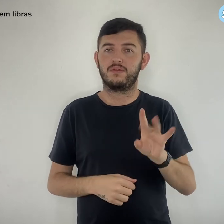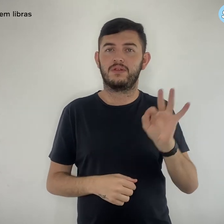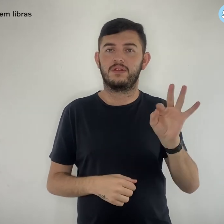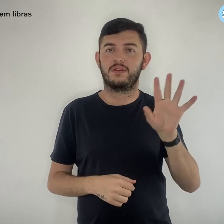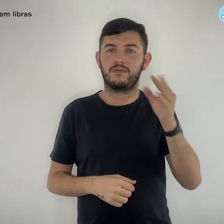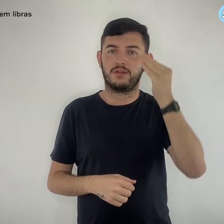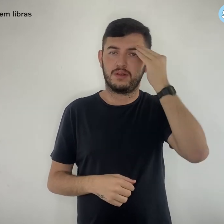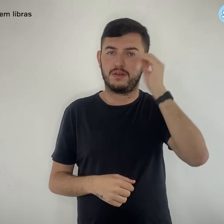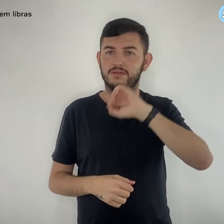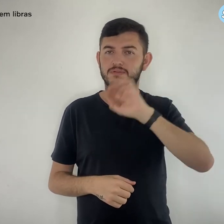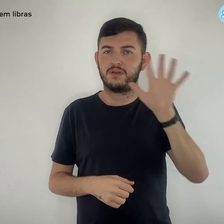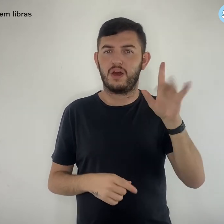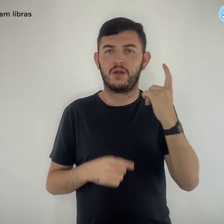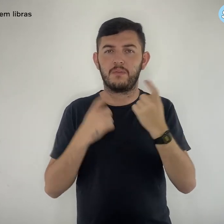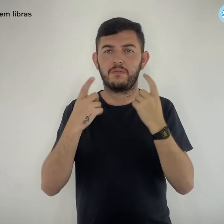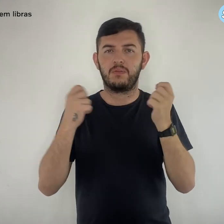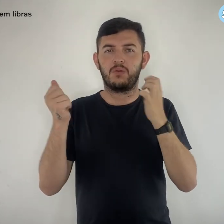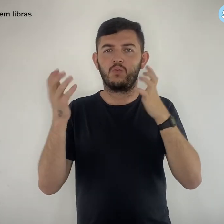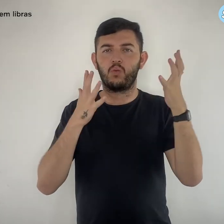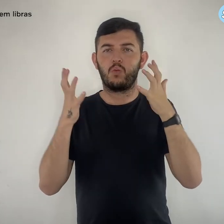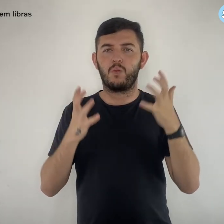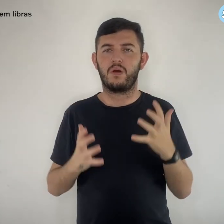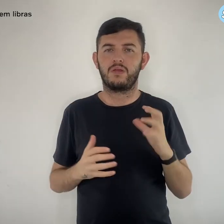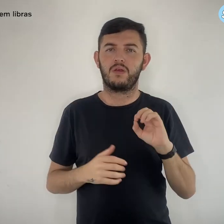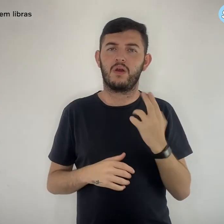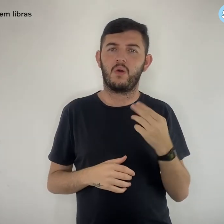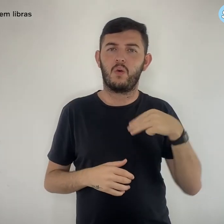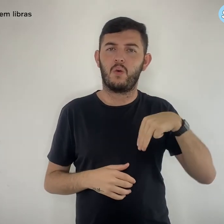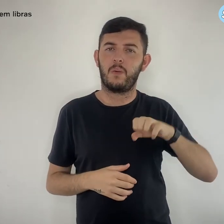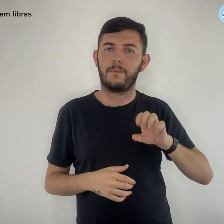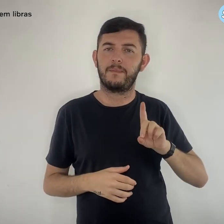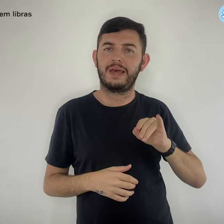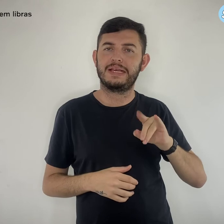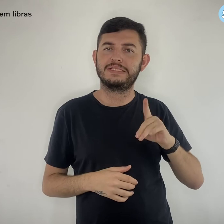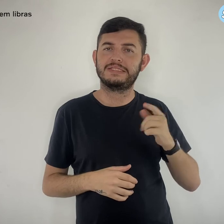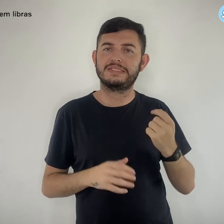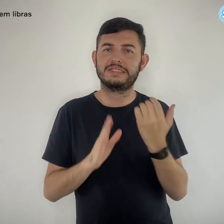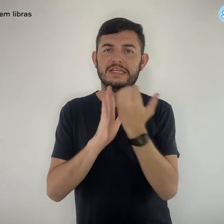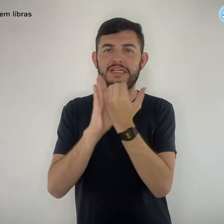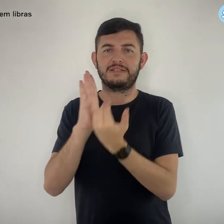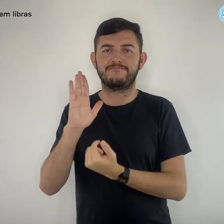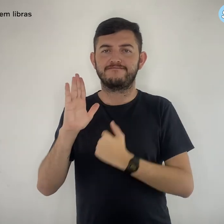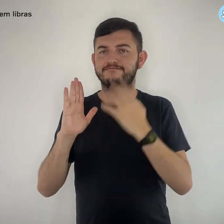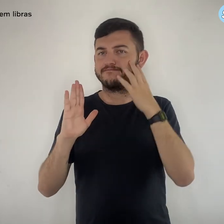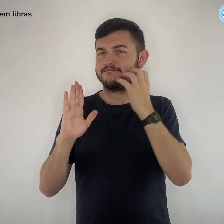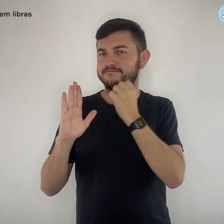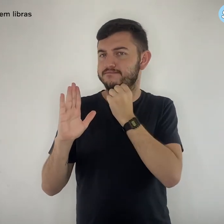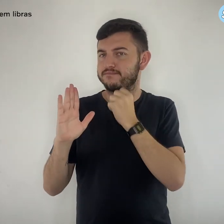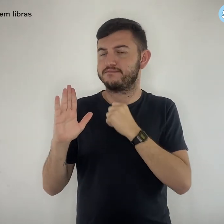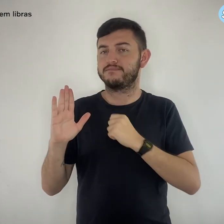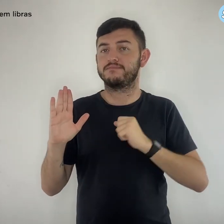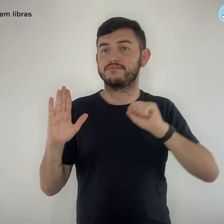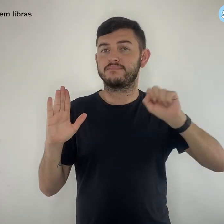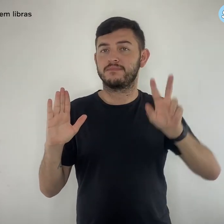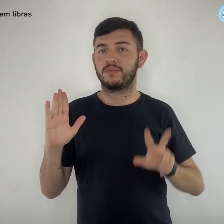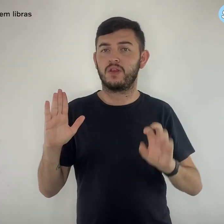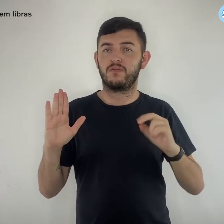entende que se todas essas preocupações e medidas tivessem sido adotadas pela